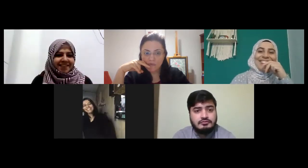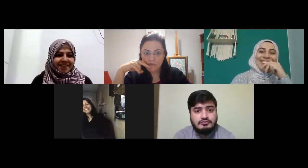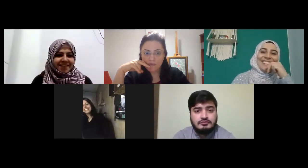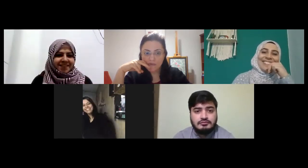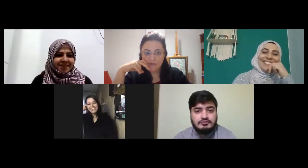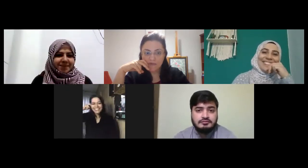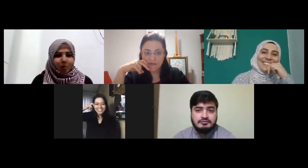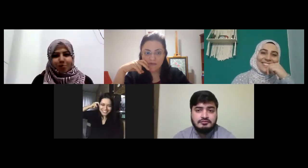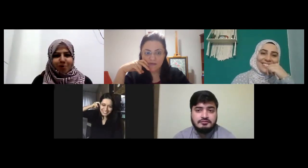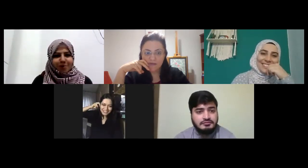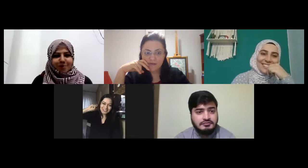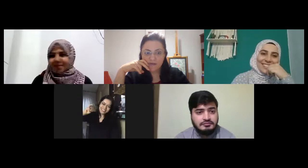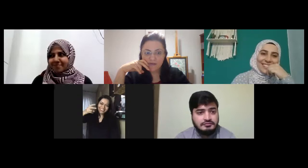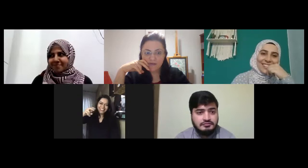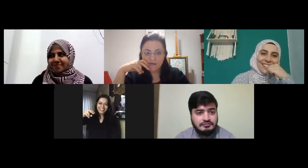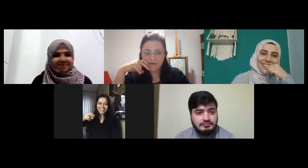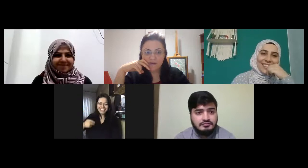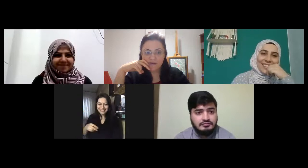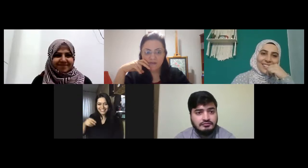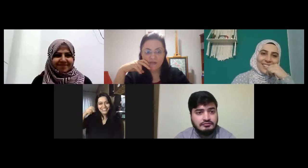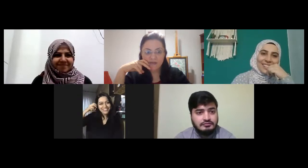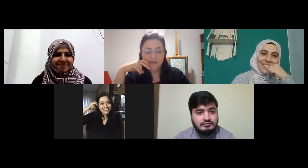bordo öyle oluyor evet